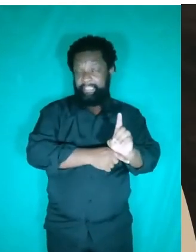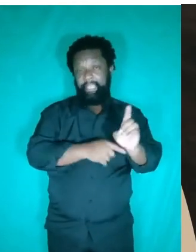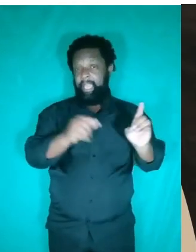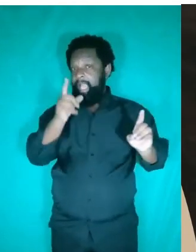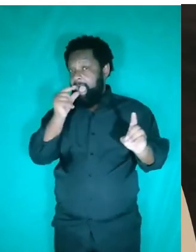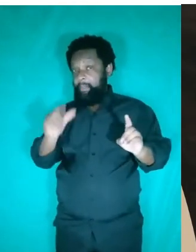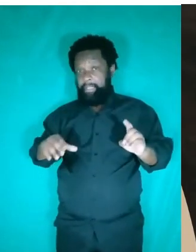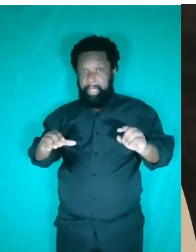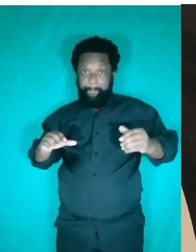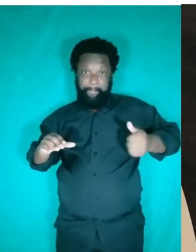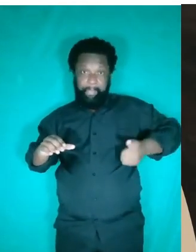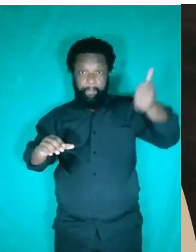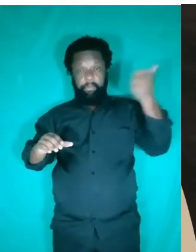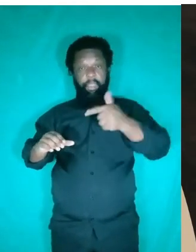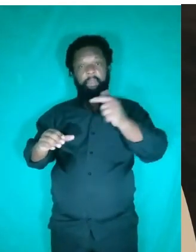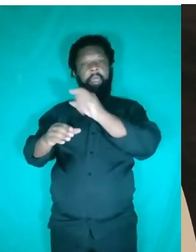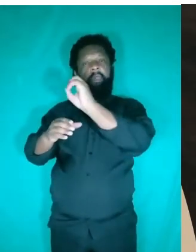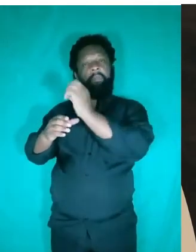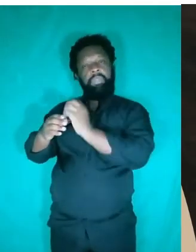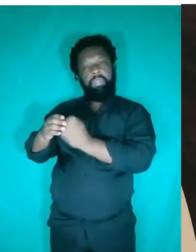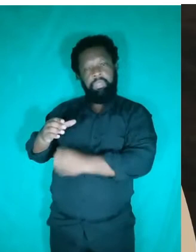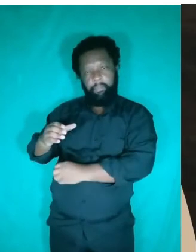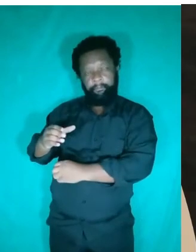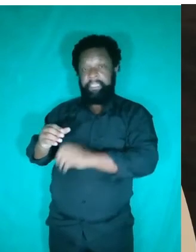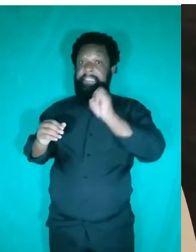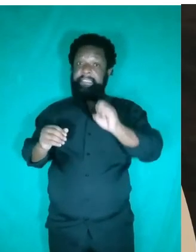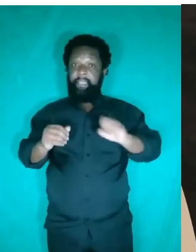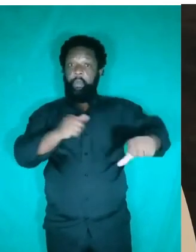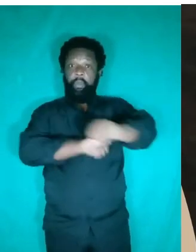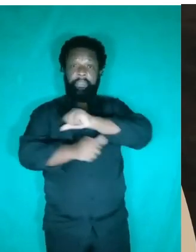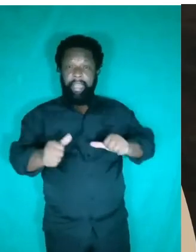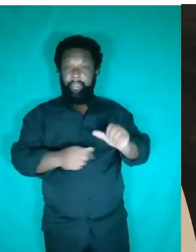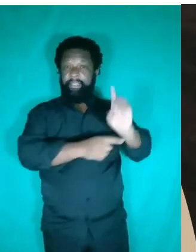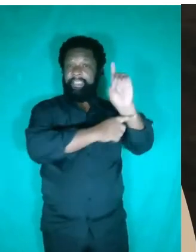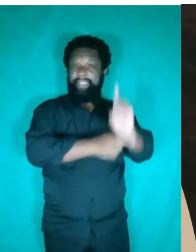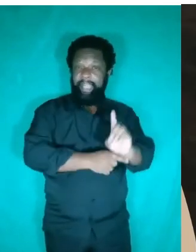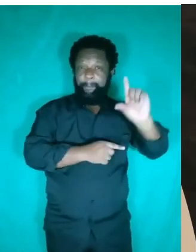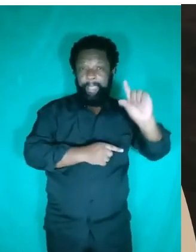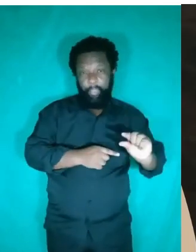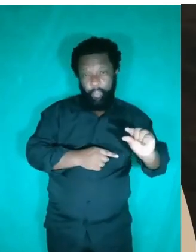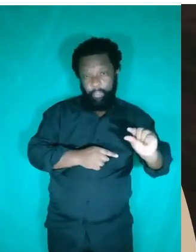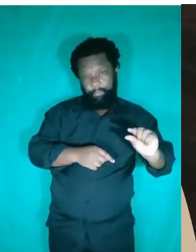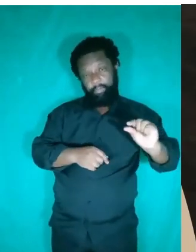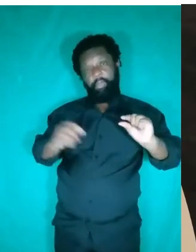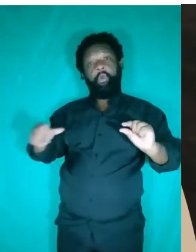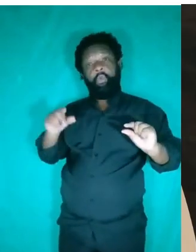ele tende a afundar, em geral. Quando o corpo tem uma densidade menor que a do líquido, ele tende a flutuar.